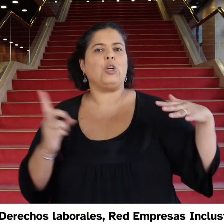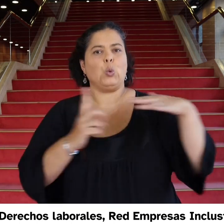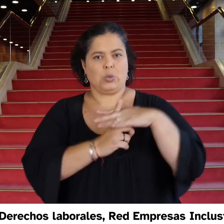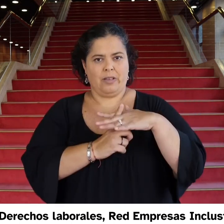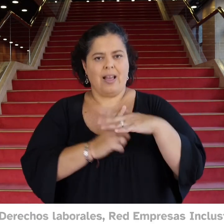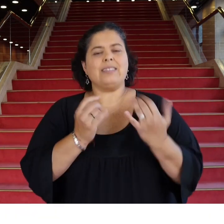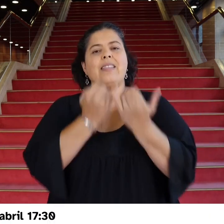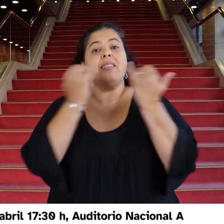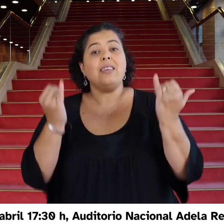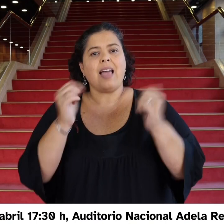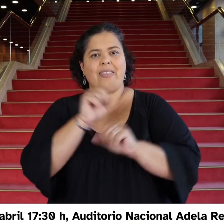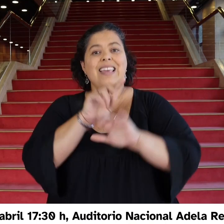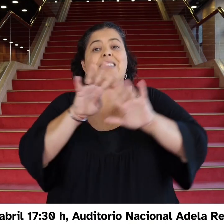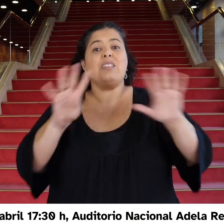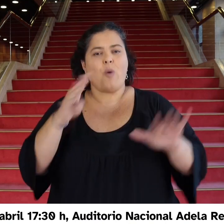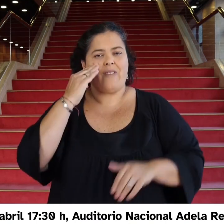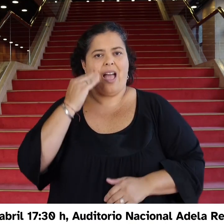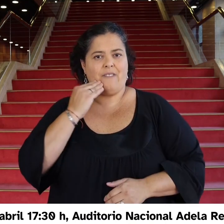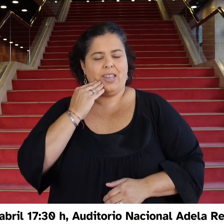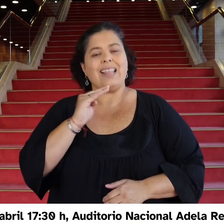horas, Auditorio Nacional Adela Reta